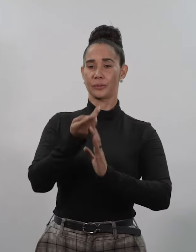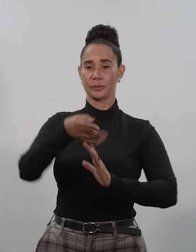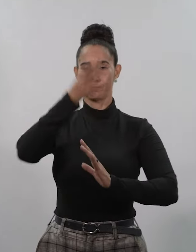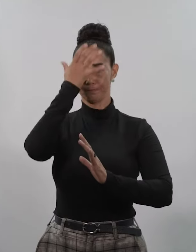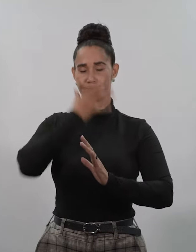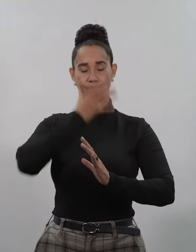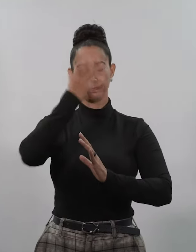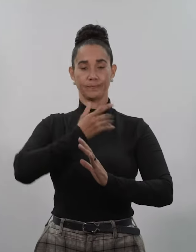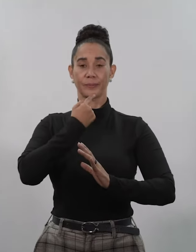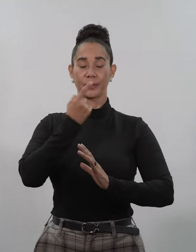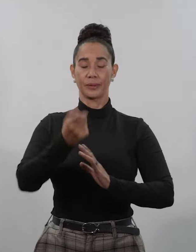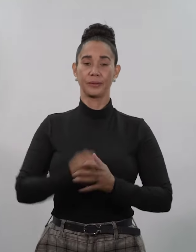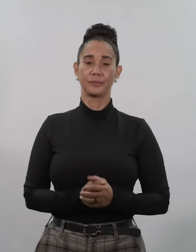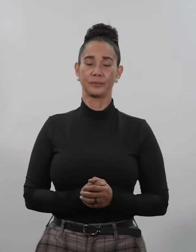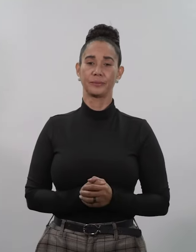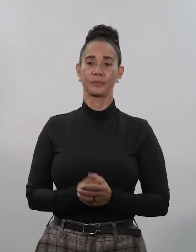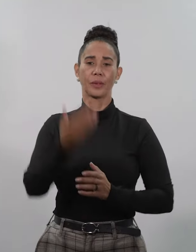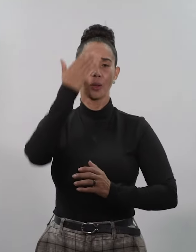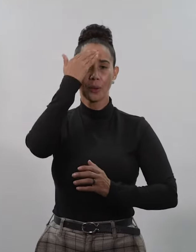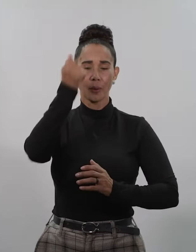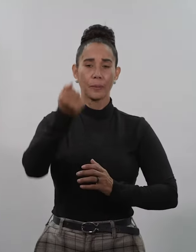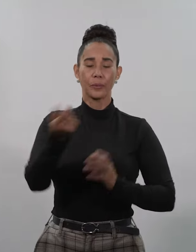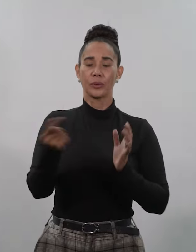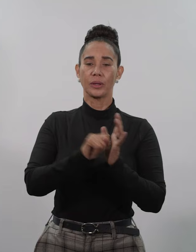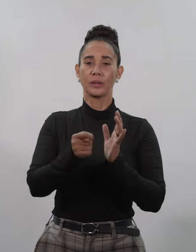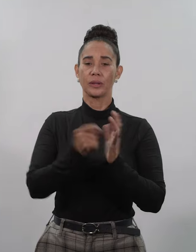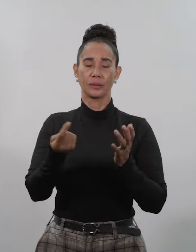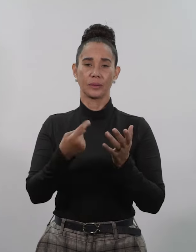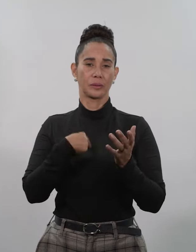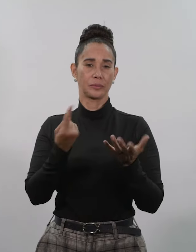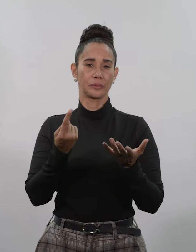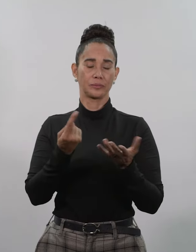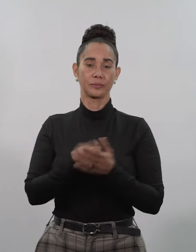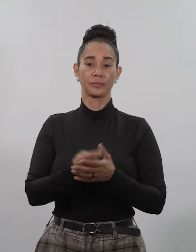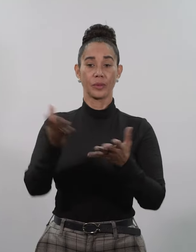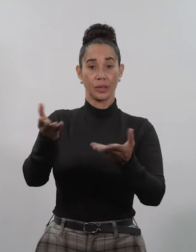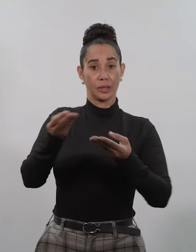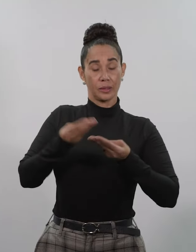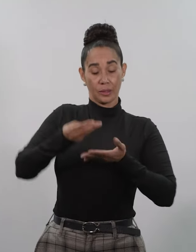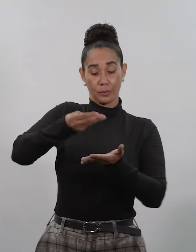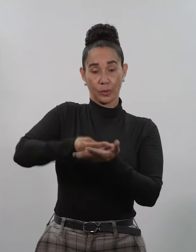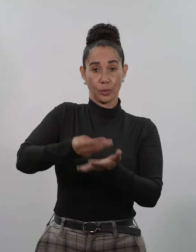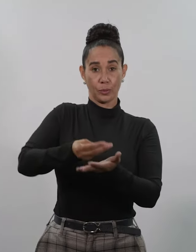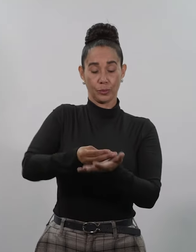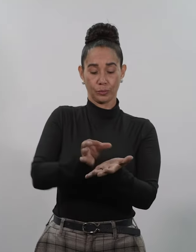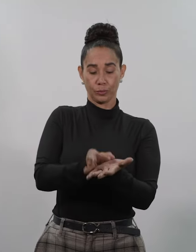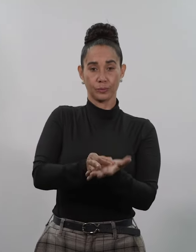les replicó, ¿Por qué intentan cogerme? Tráiganme un denario, que lo vea.